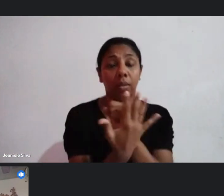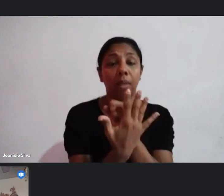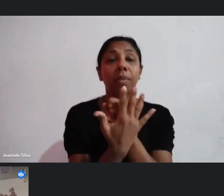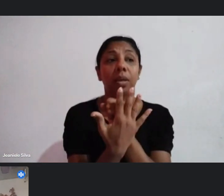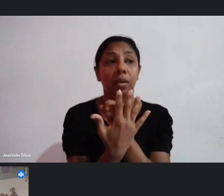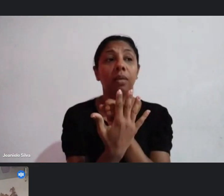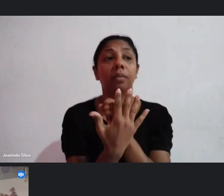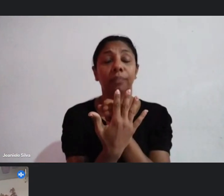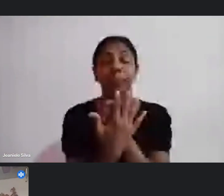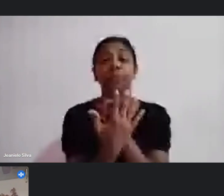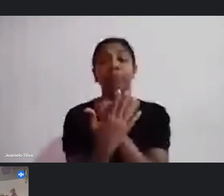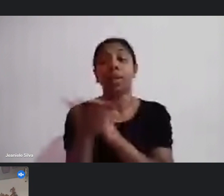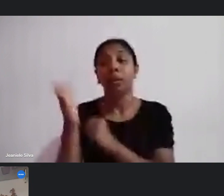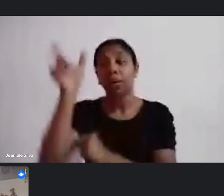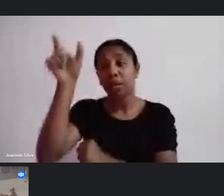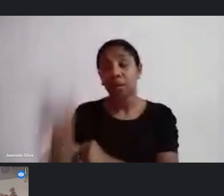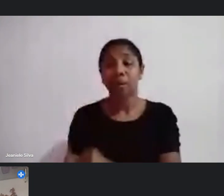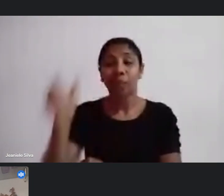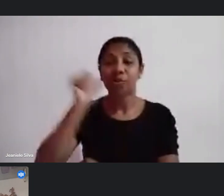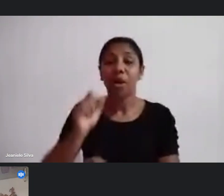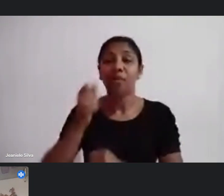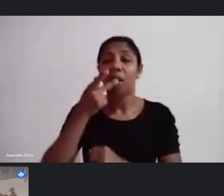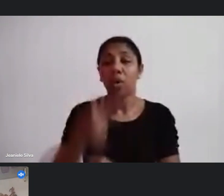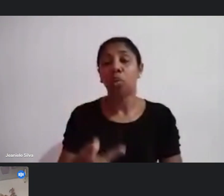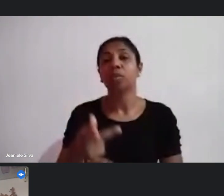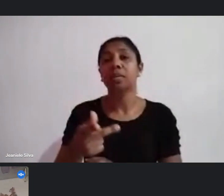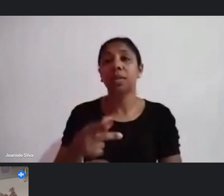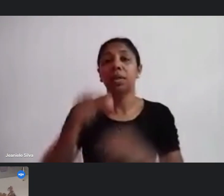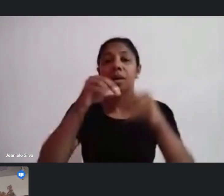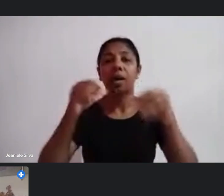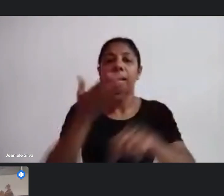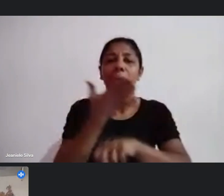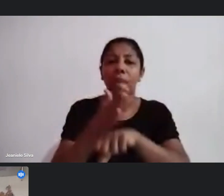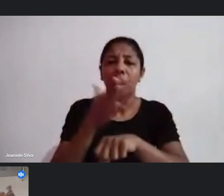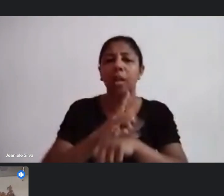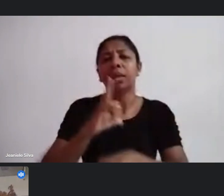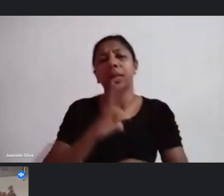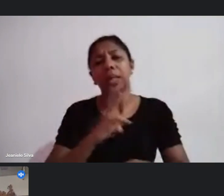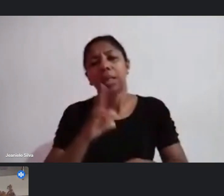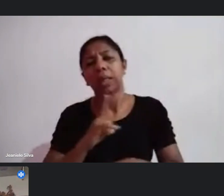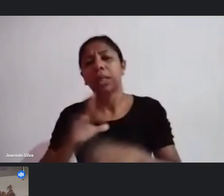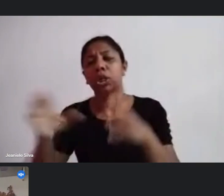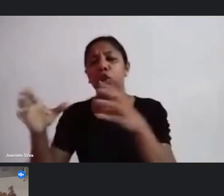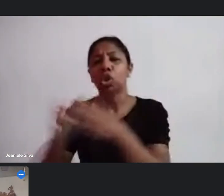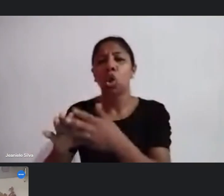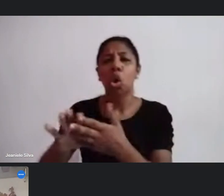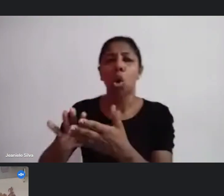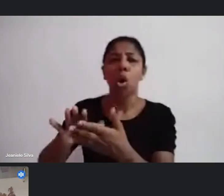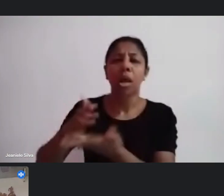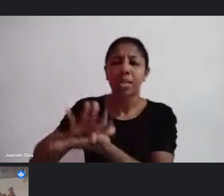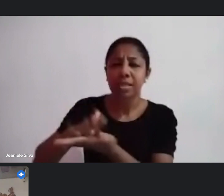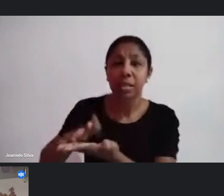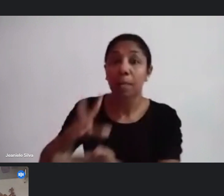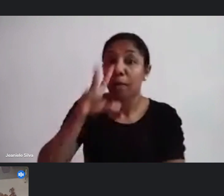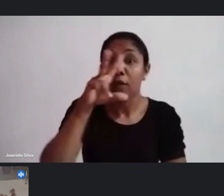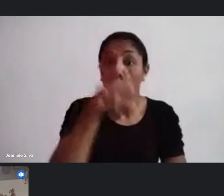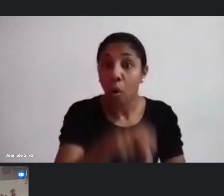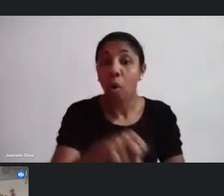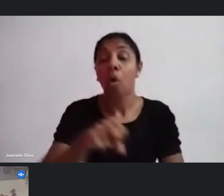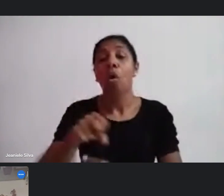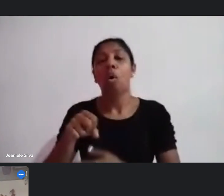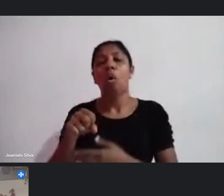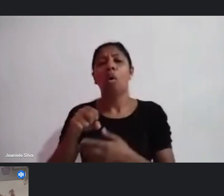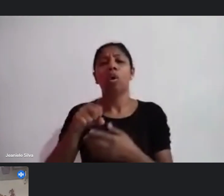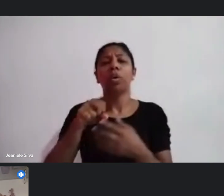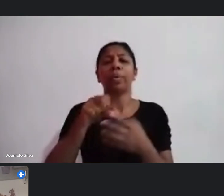como ela falou Areia Branca tem escola de samba um segmento muito forte se eu não me engano é mocegos gaviões imperial